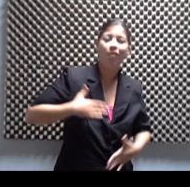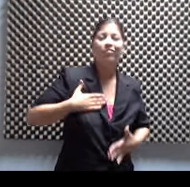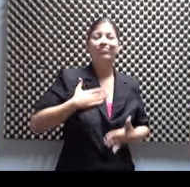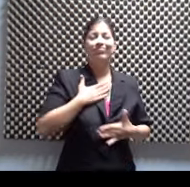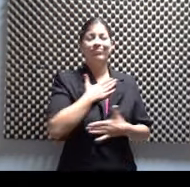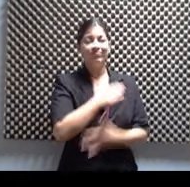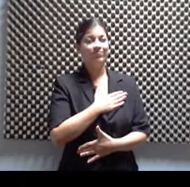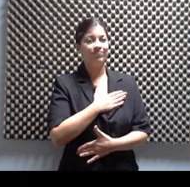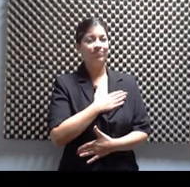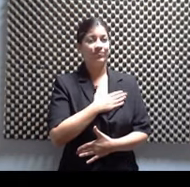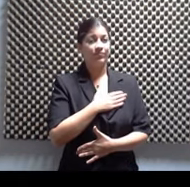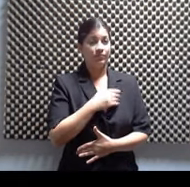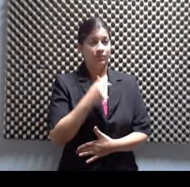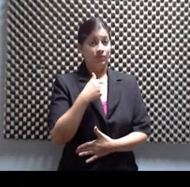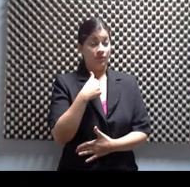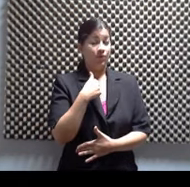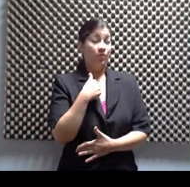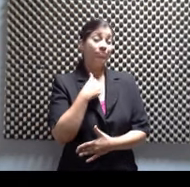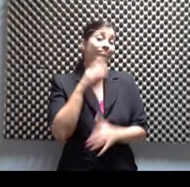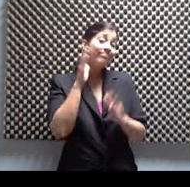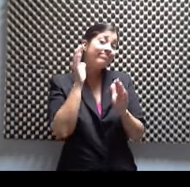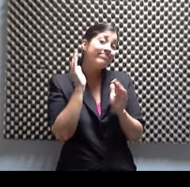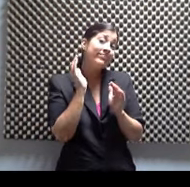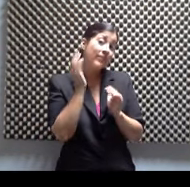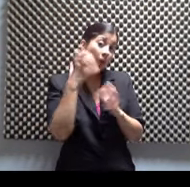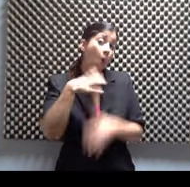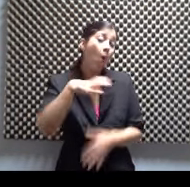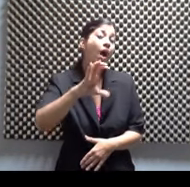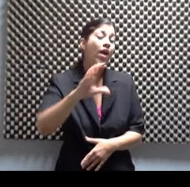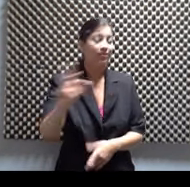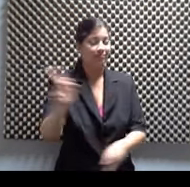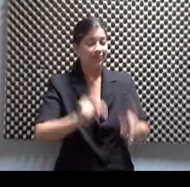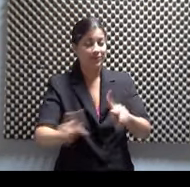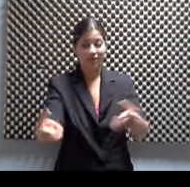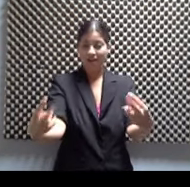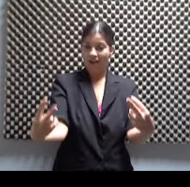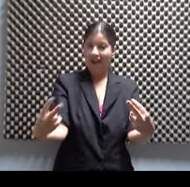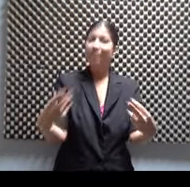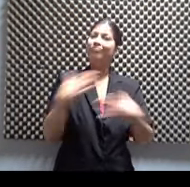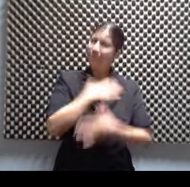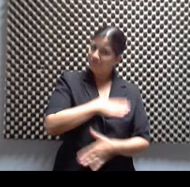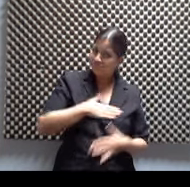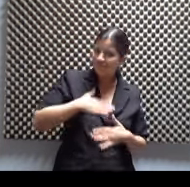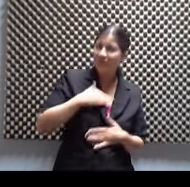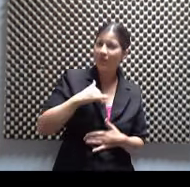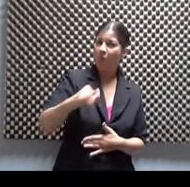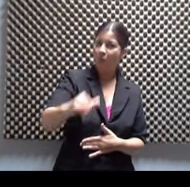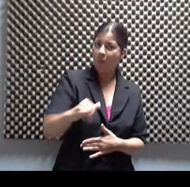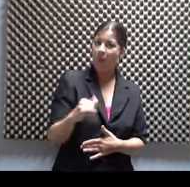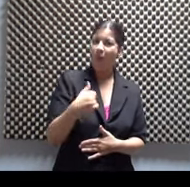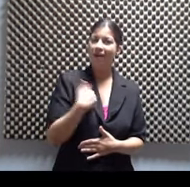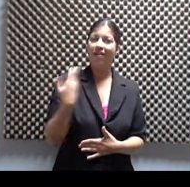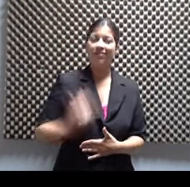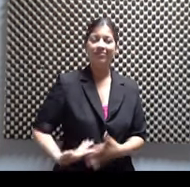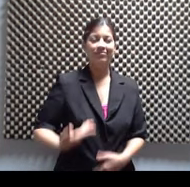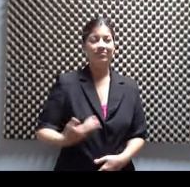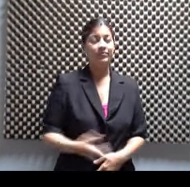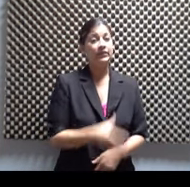Así que yo espero también que ese público televidente la disfrute tanto como yo la estoy gozando. Y un elenco, pues tú sabes que de